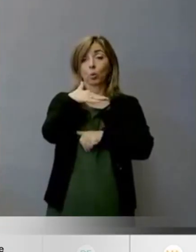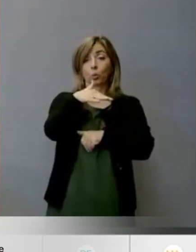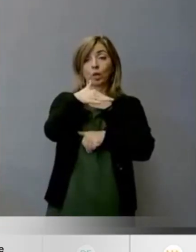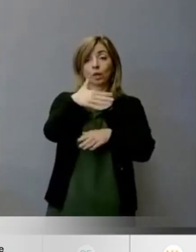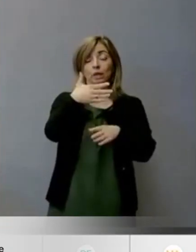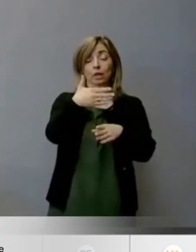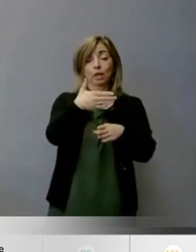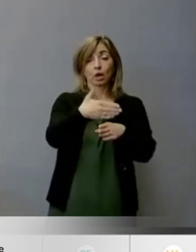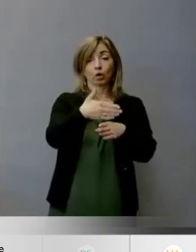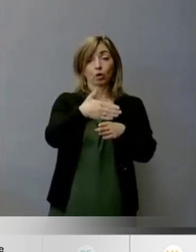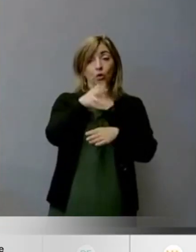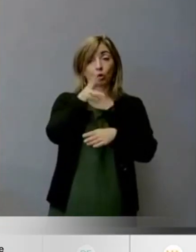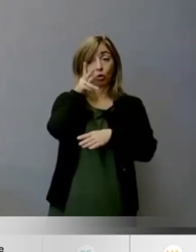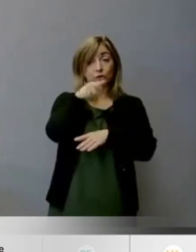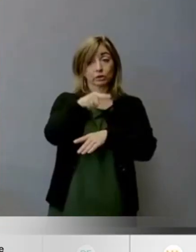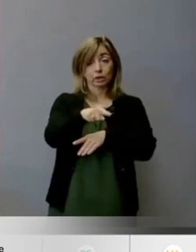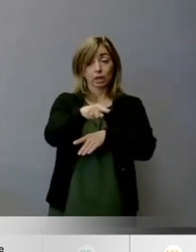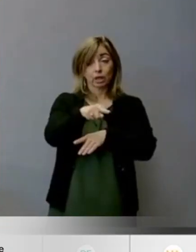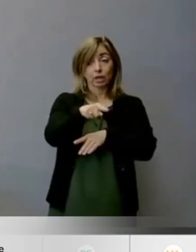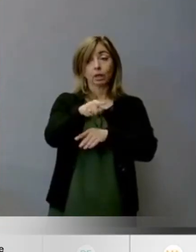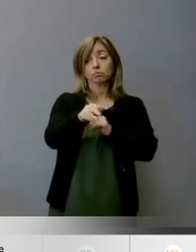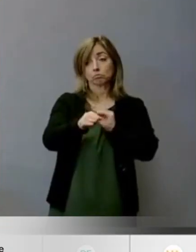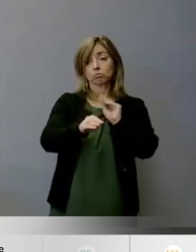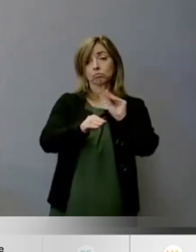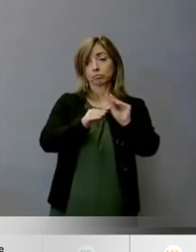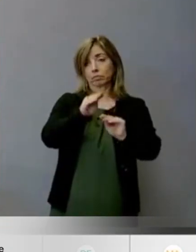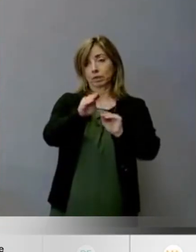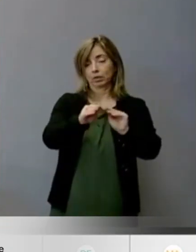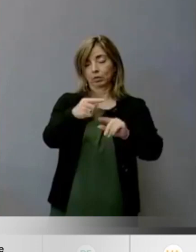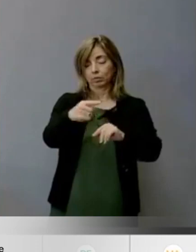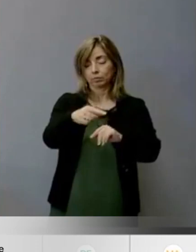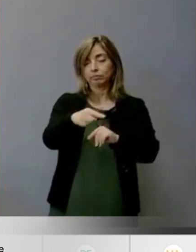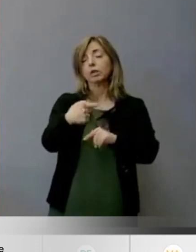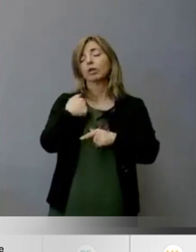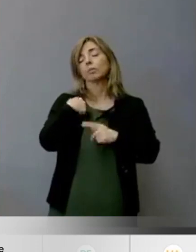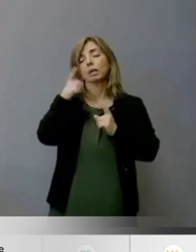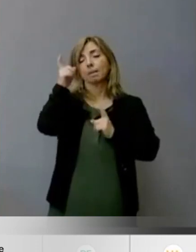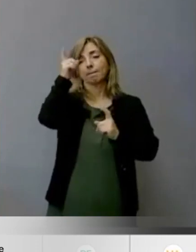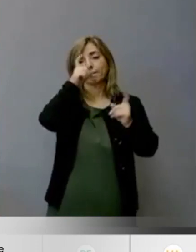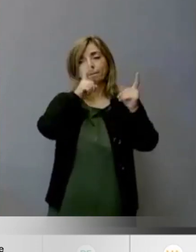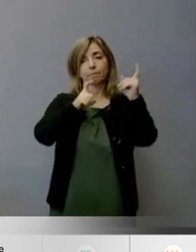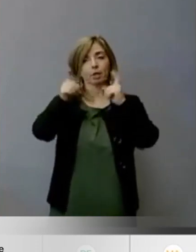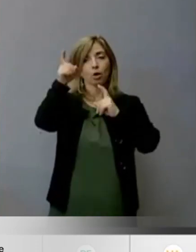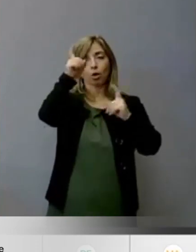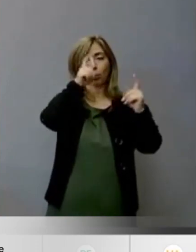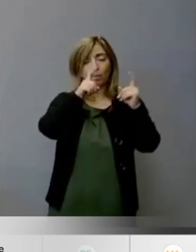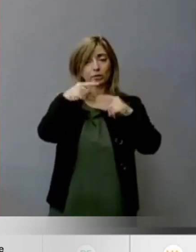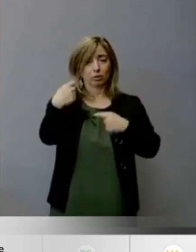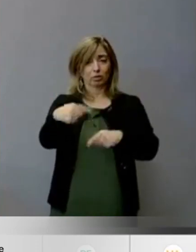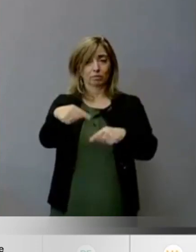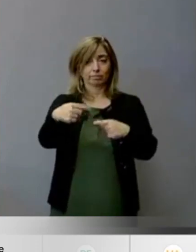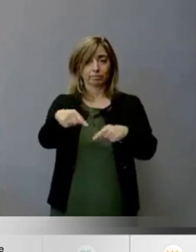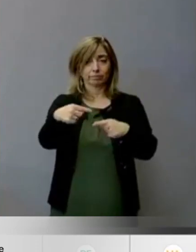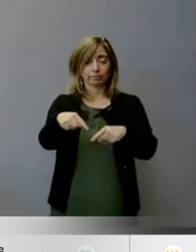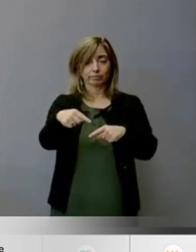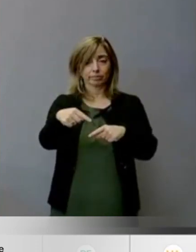presentare la propria preoccupazione relativa alla notizia appunto di